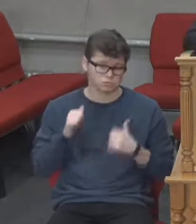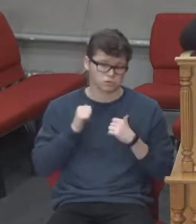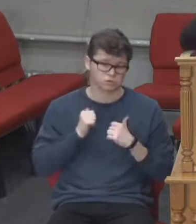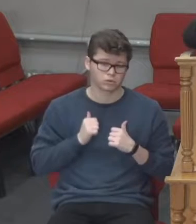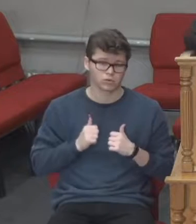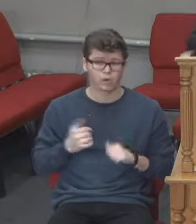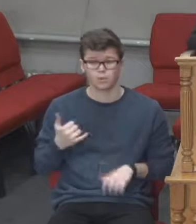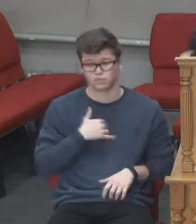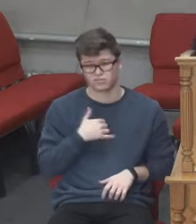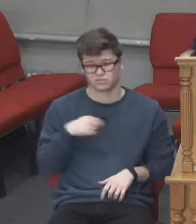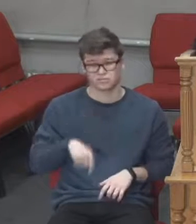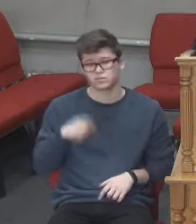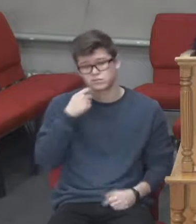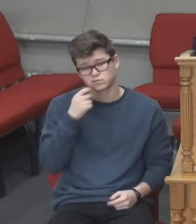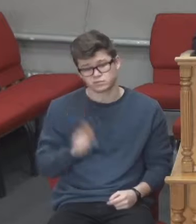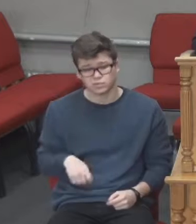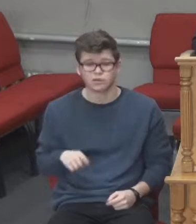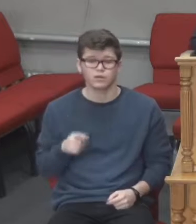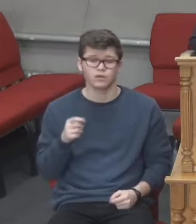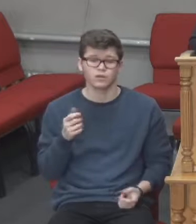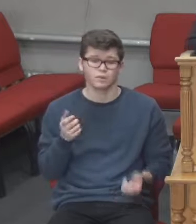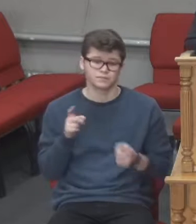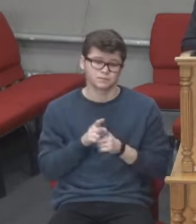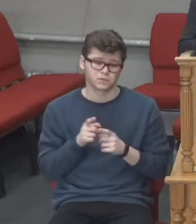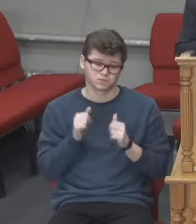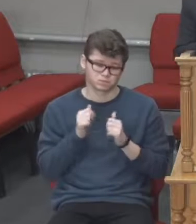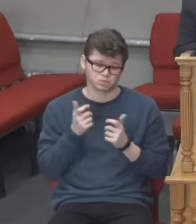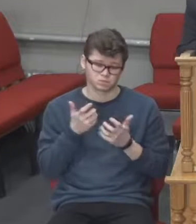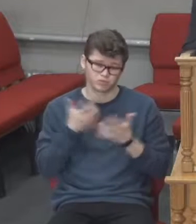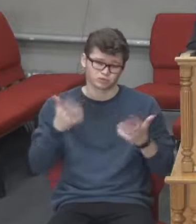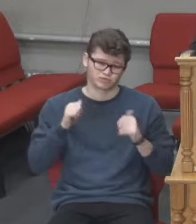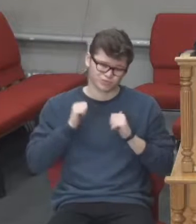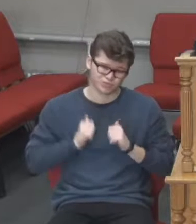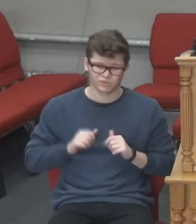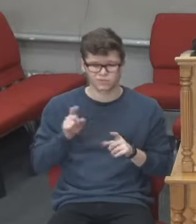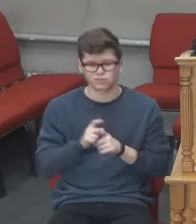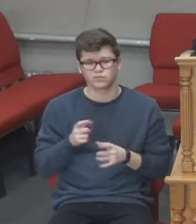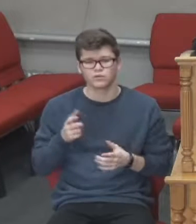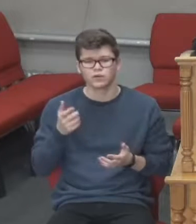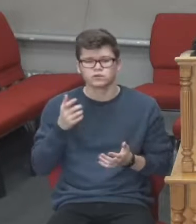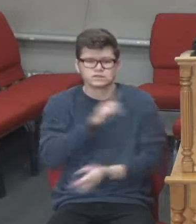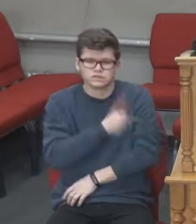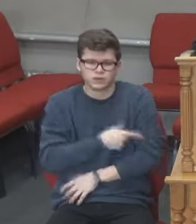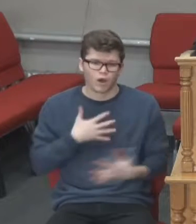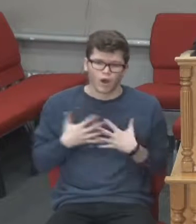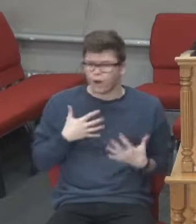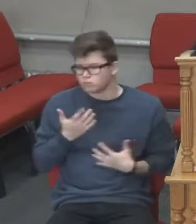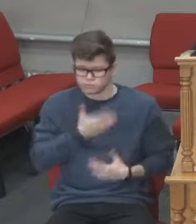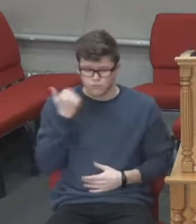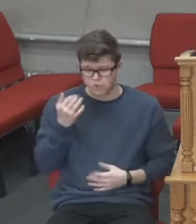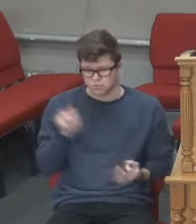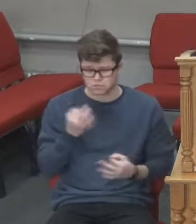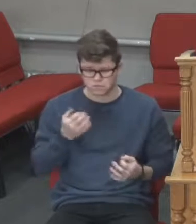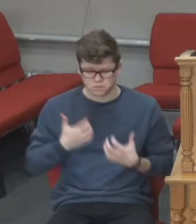трошки повільніші деякі процеси проходять. І я минулий раз проповідував навіть в церкві і казав, ми з